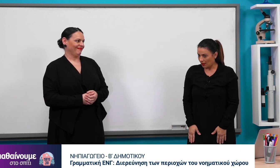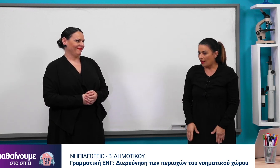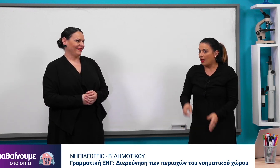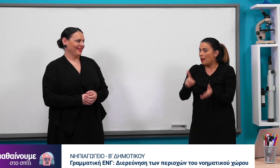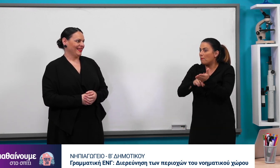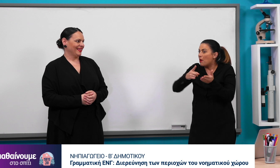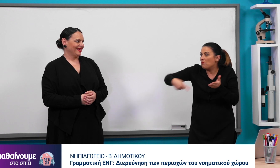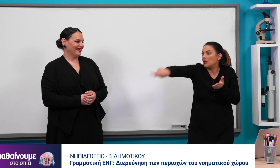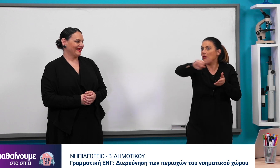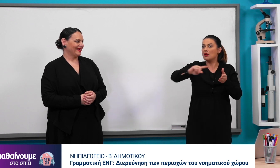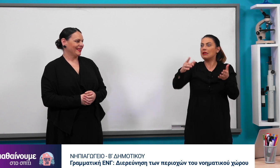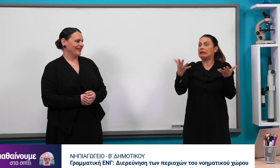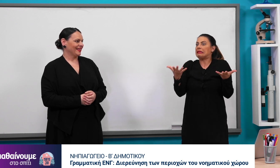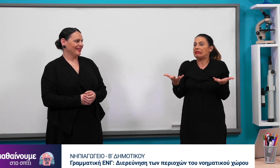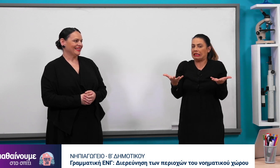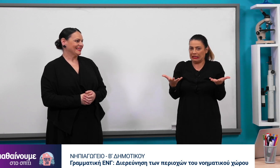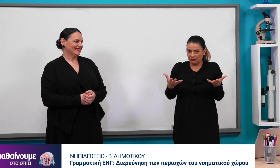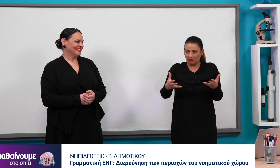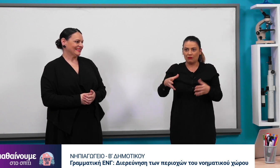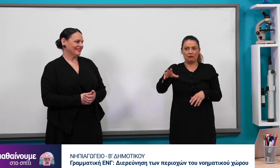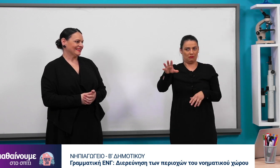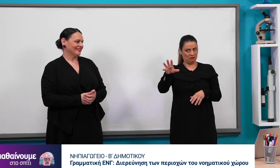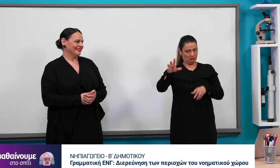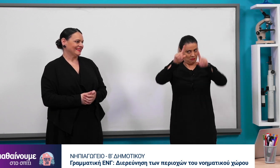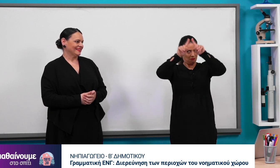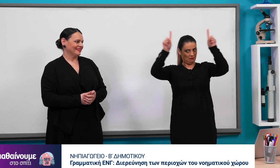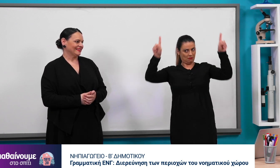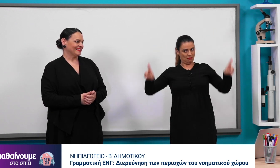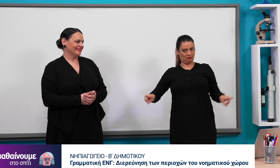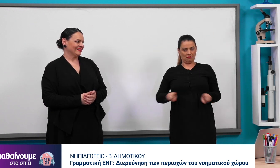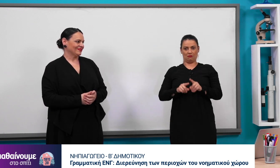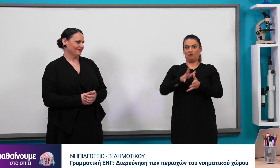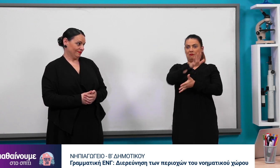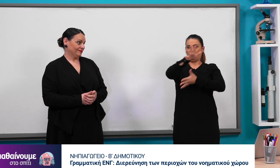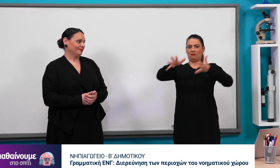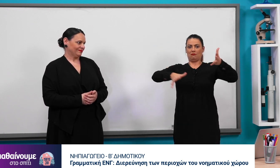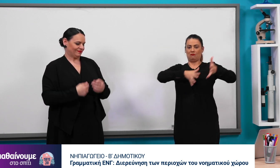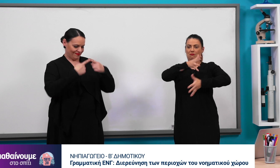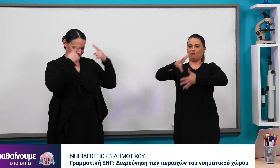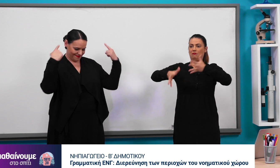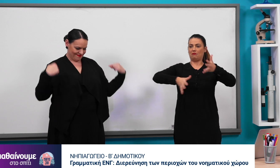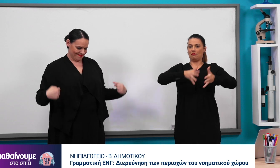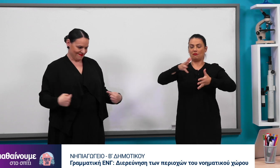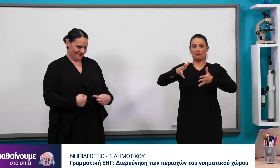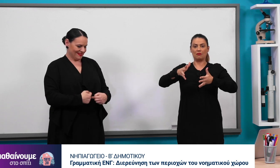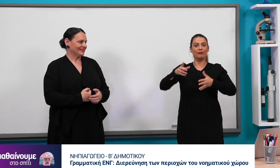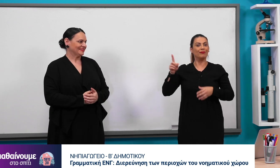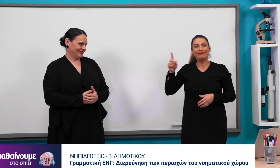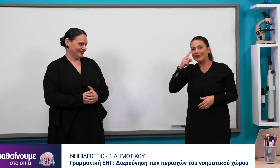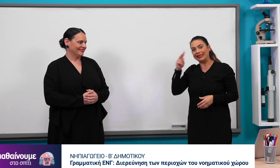έτσι δεν μπορούμε να τα καταλάβουμε ούτε καν να τα δούμε. Τι πρέπει λοιπόν να κάνουμε. Να κινούμαστε μέσα στο νοηματικό χώρο, στον επιτρεπτό χώρο